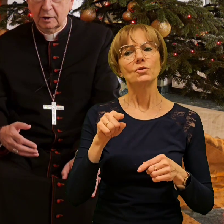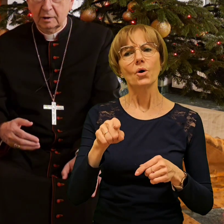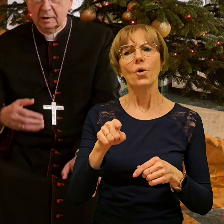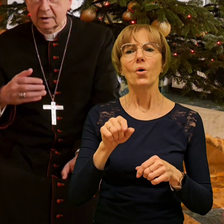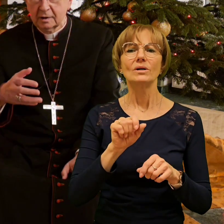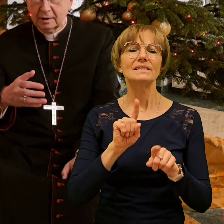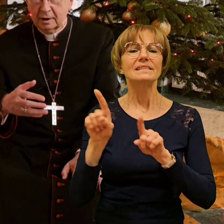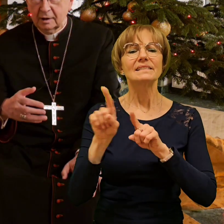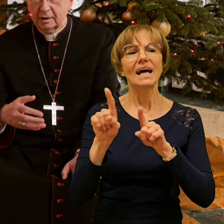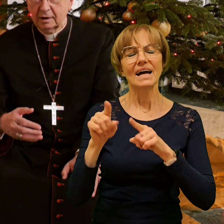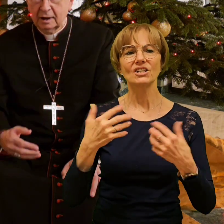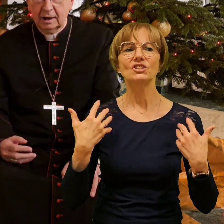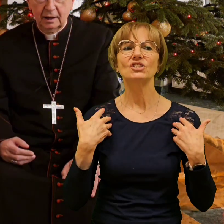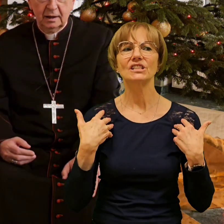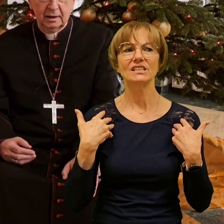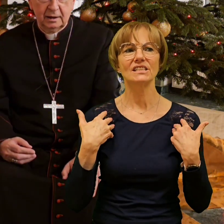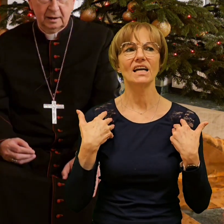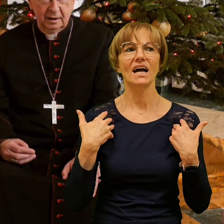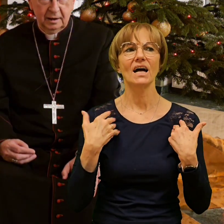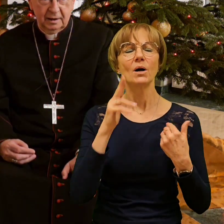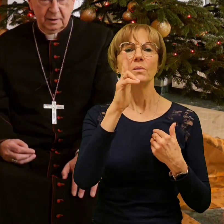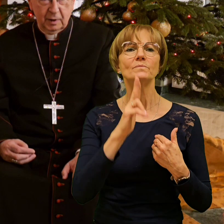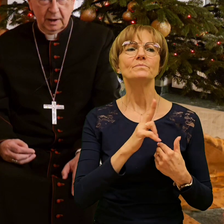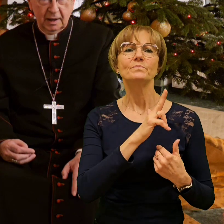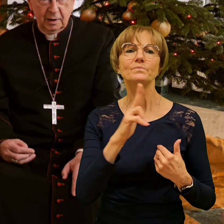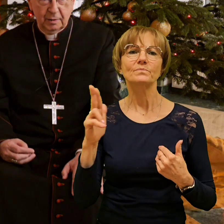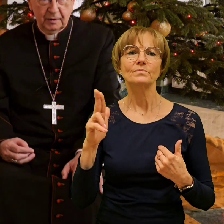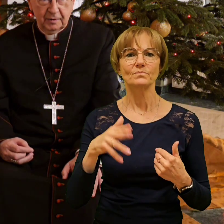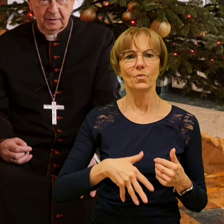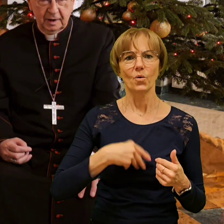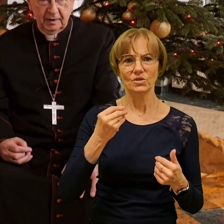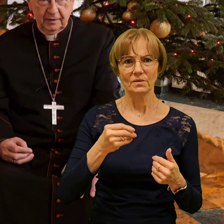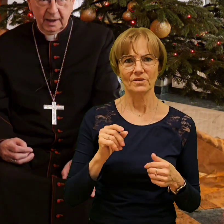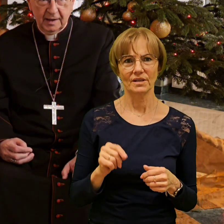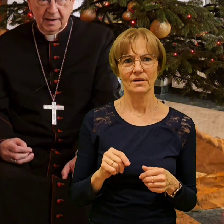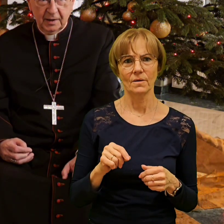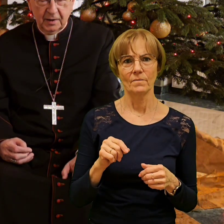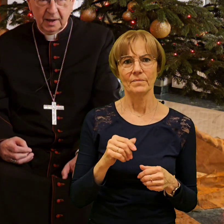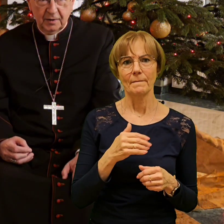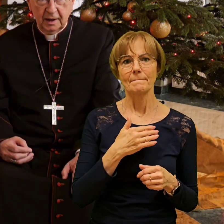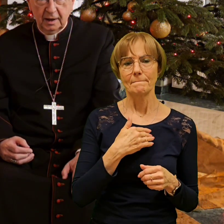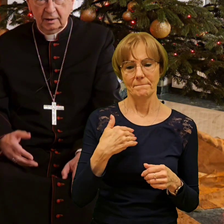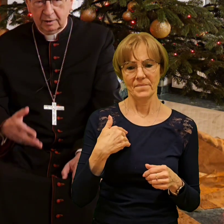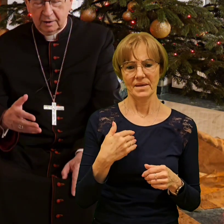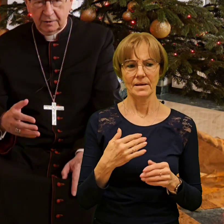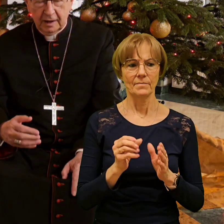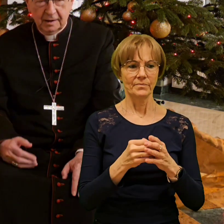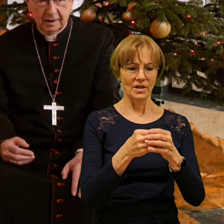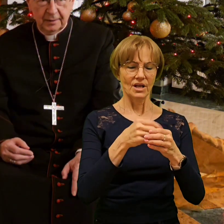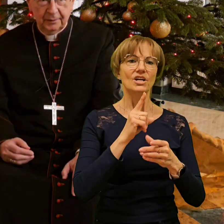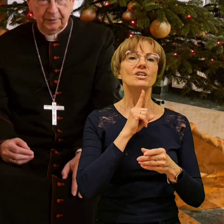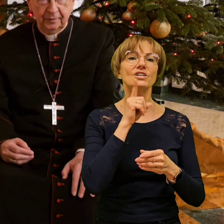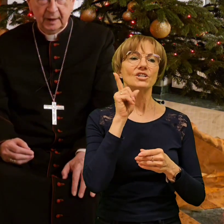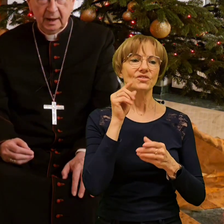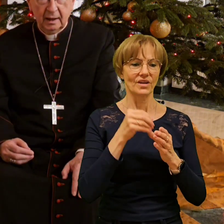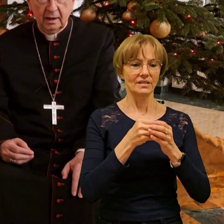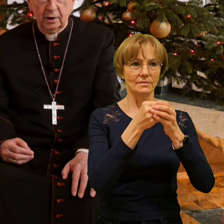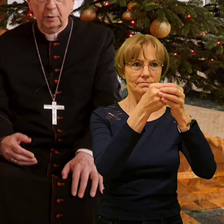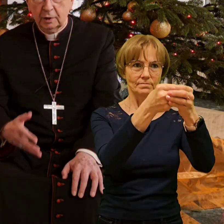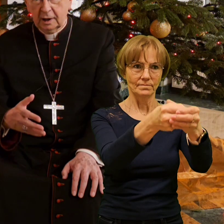składaliśmy w ręce Ojca Świętego te świece. To było takie